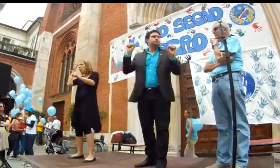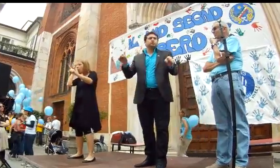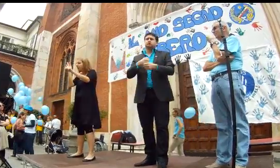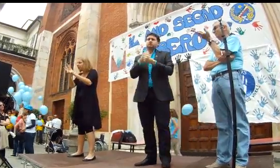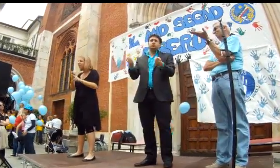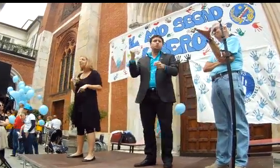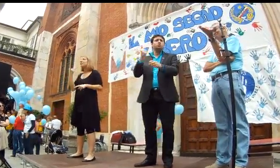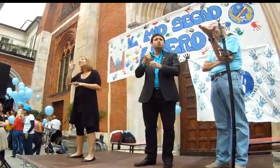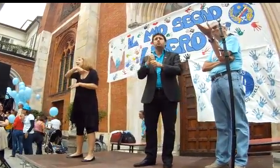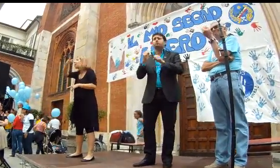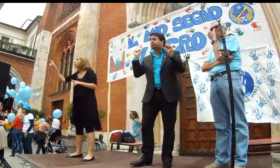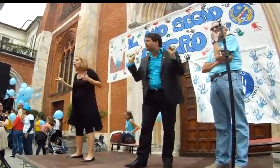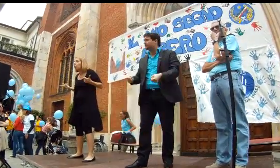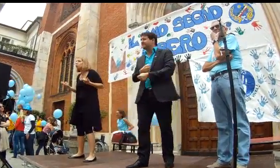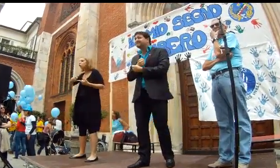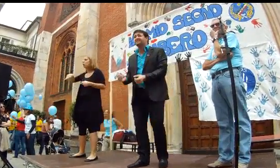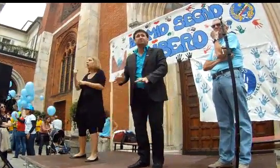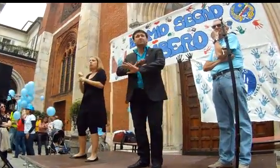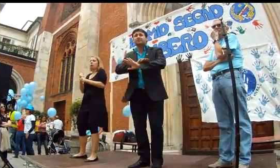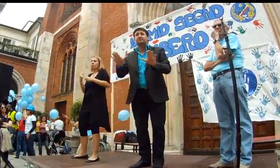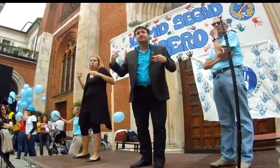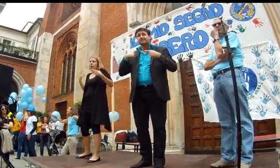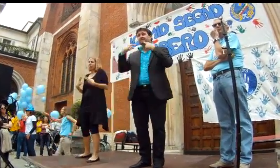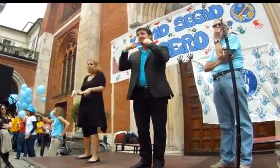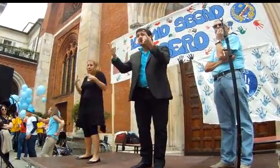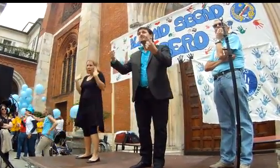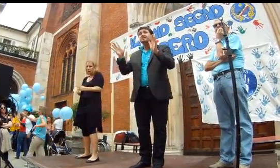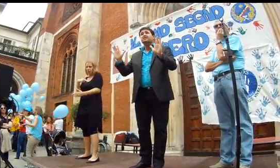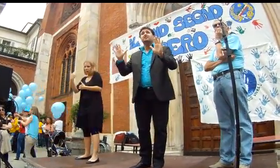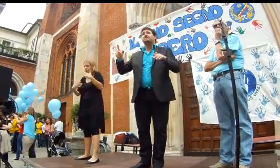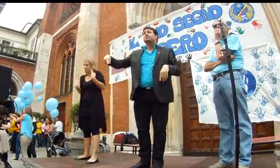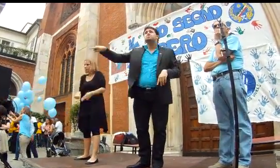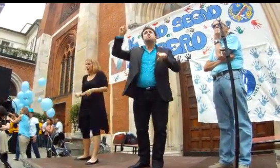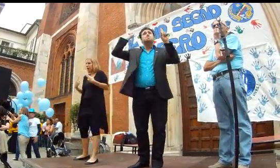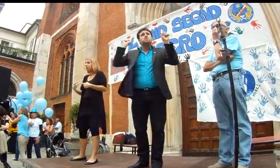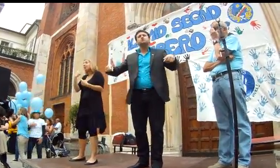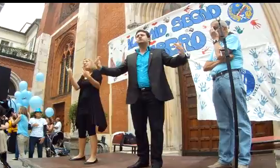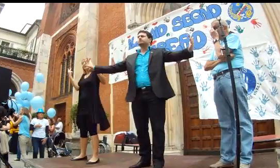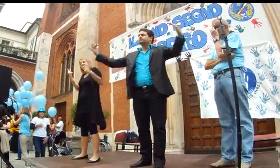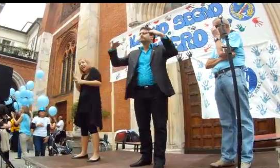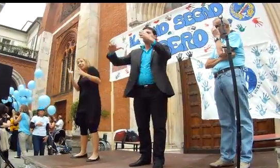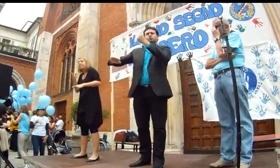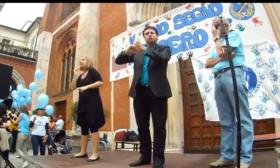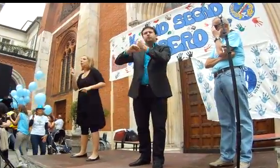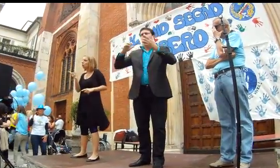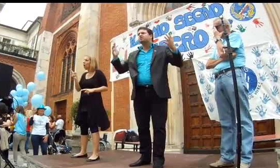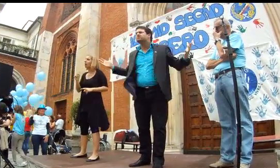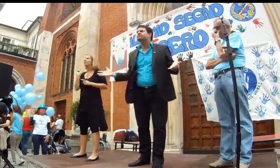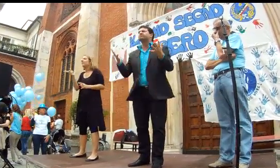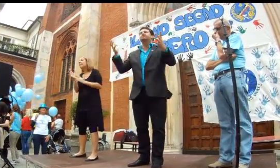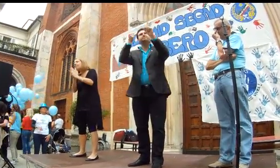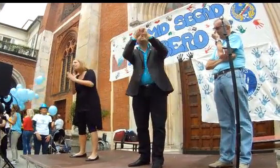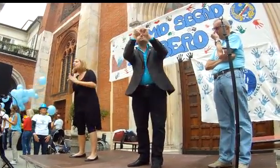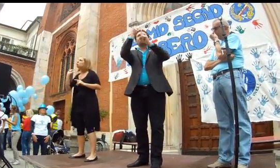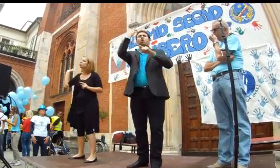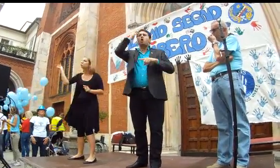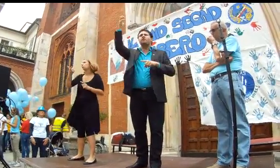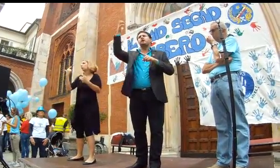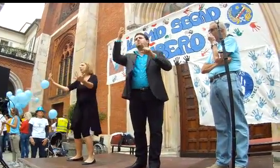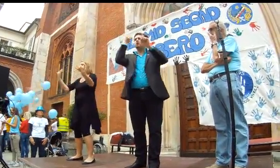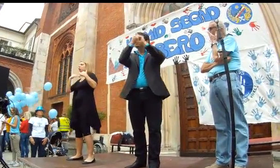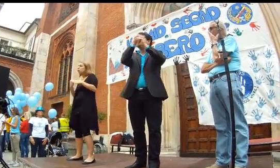Tutte le associazioni devono lottare per lo stesso diritto, senza l'aiuto di tutti non potremmo andare avanti, vi dico la verità